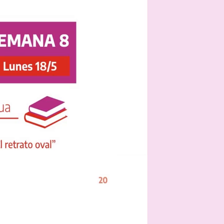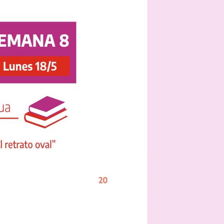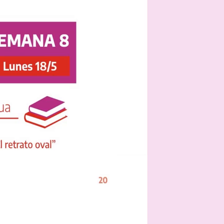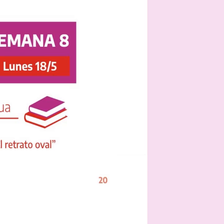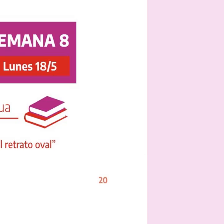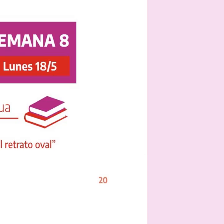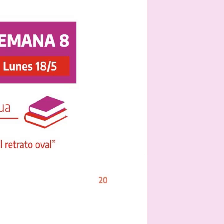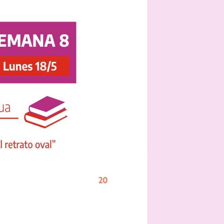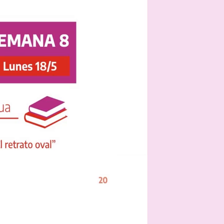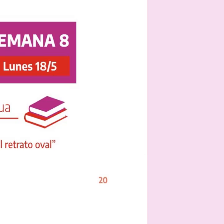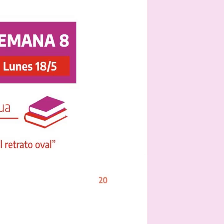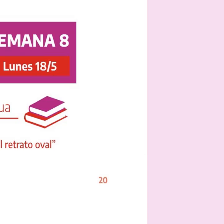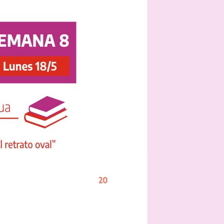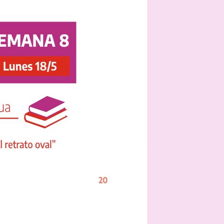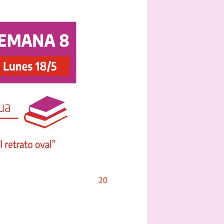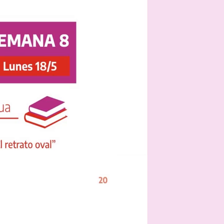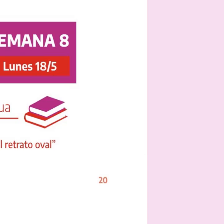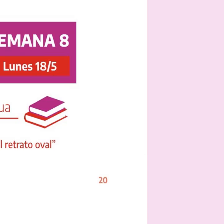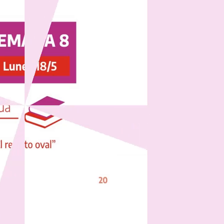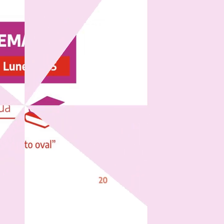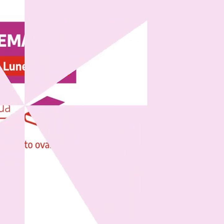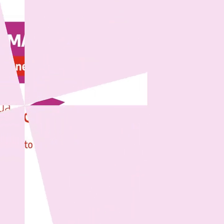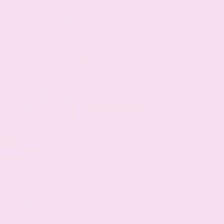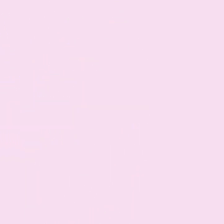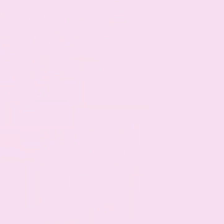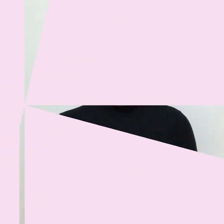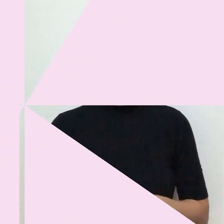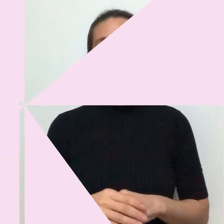retrato oval. Página 20.